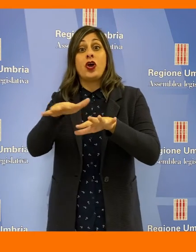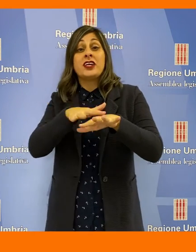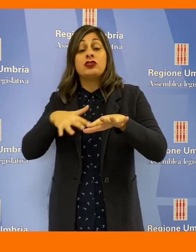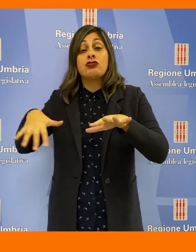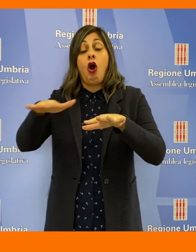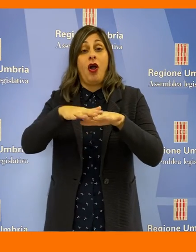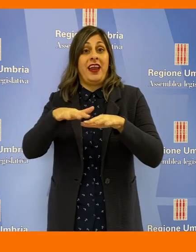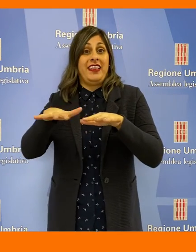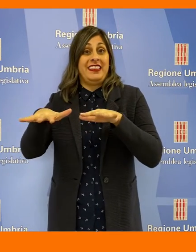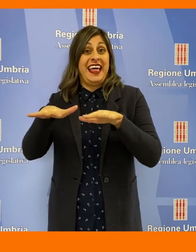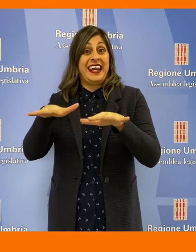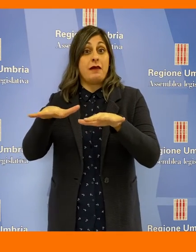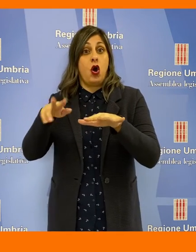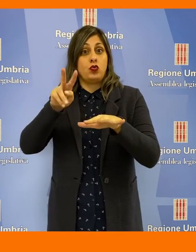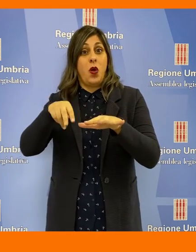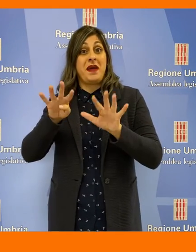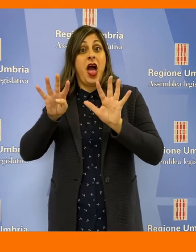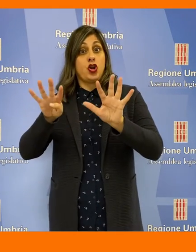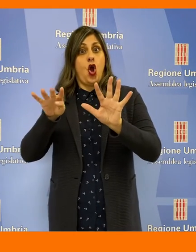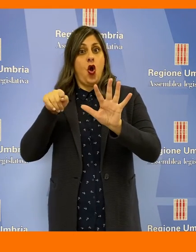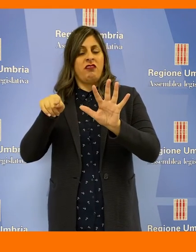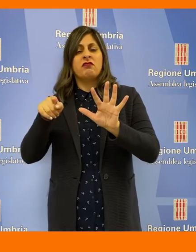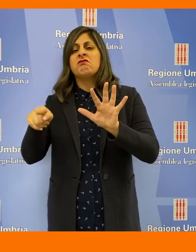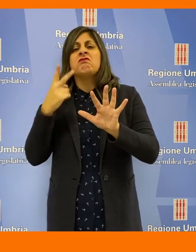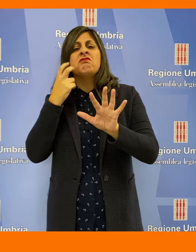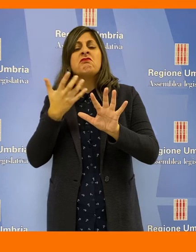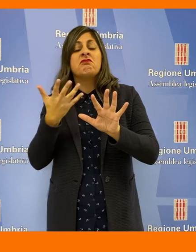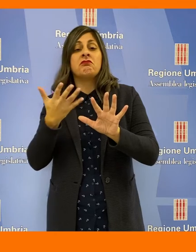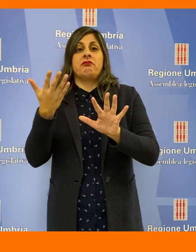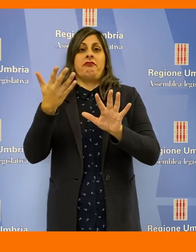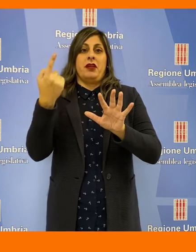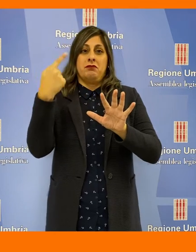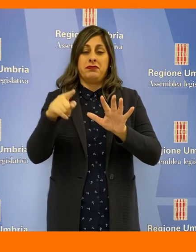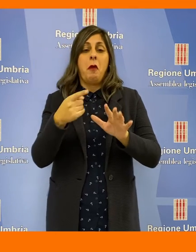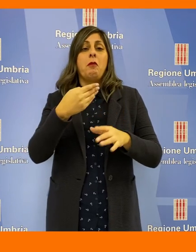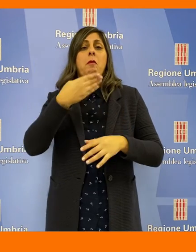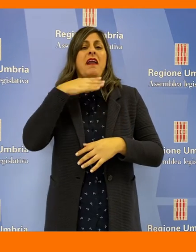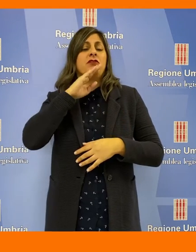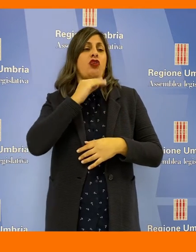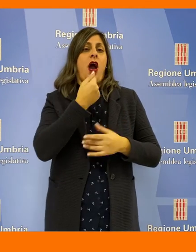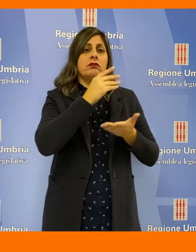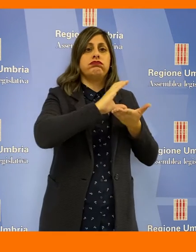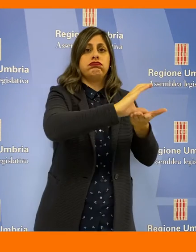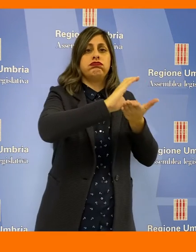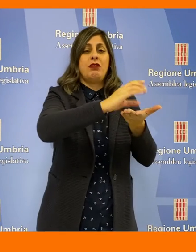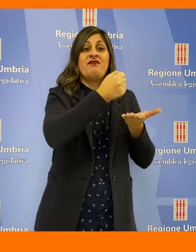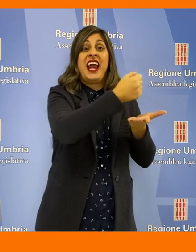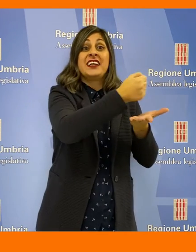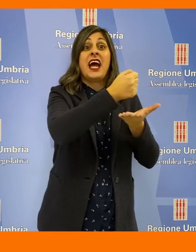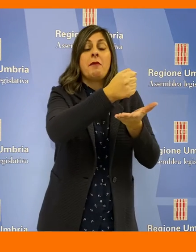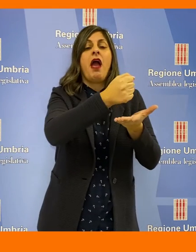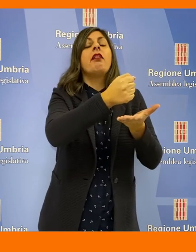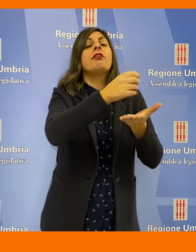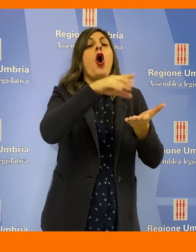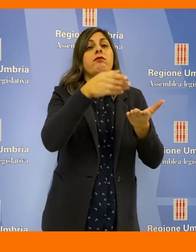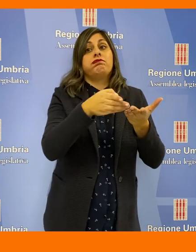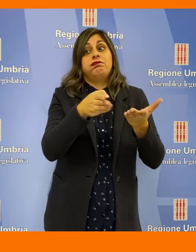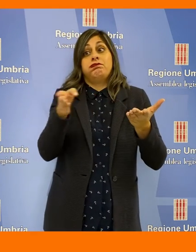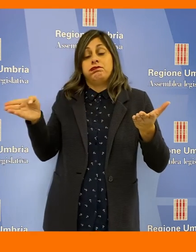ricostruzione delle aree colpite dal sisma del 2009 che prevede l'allargamento della platea dei beneficiari dei finanziamenti